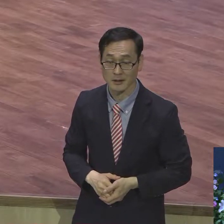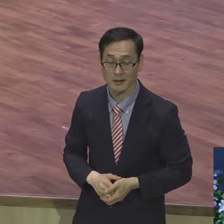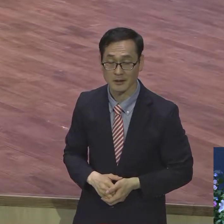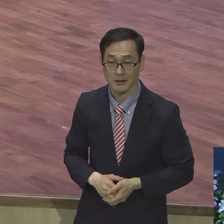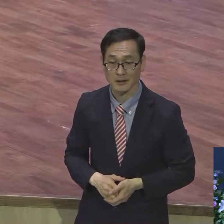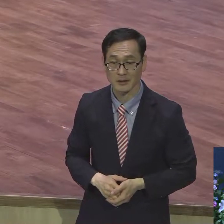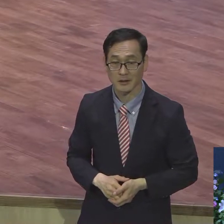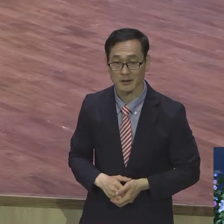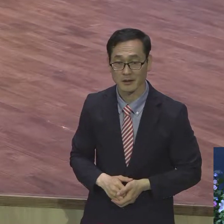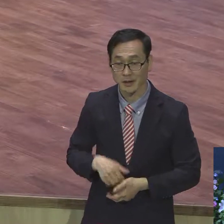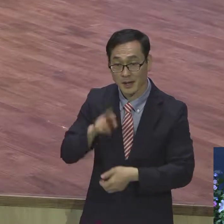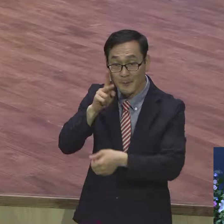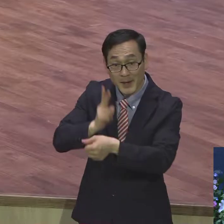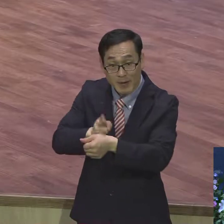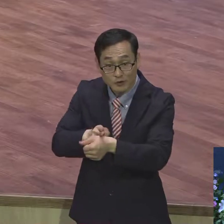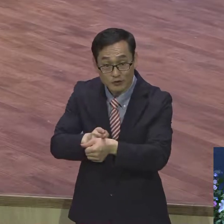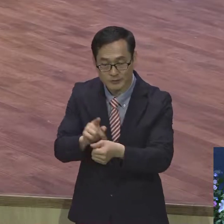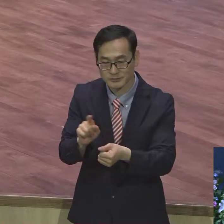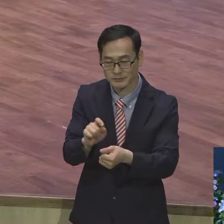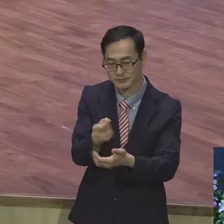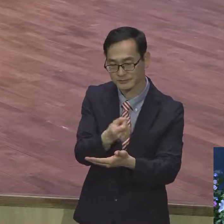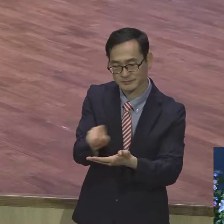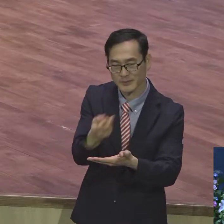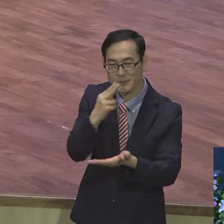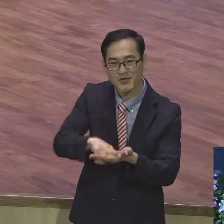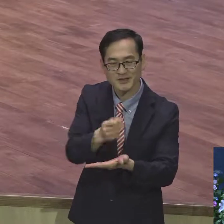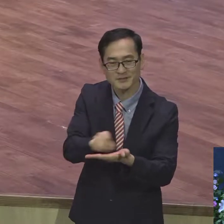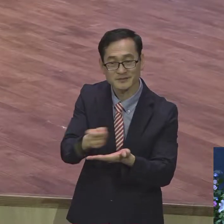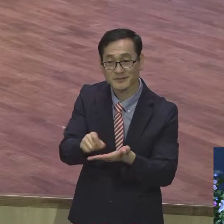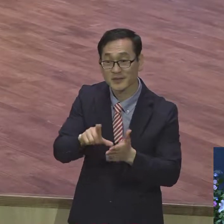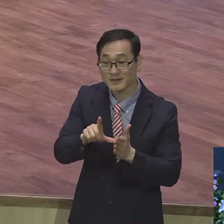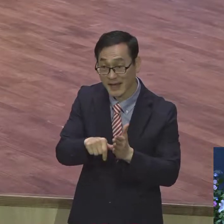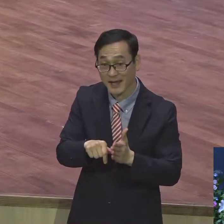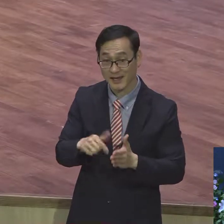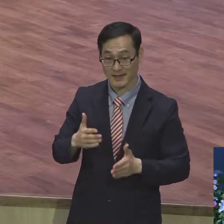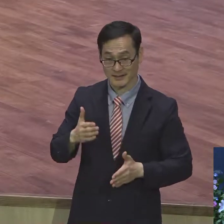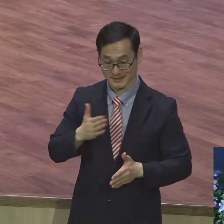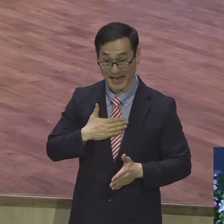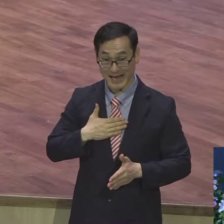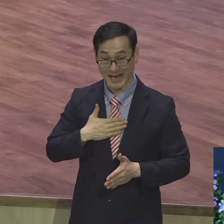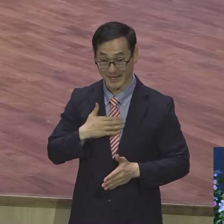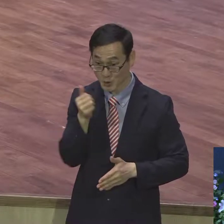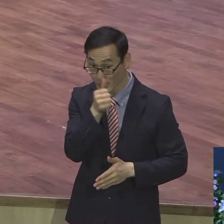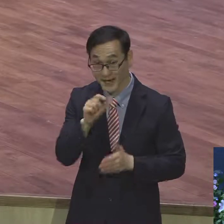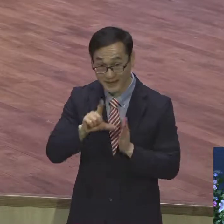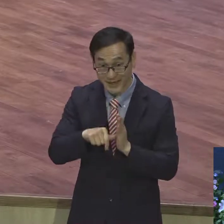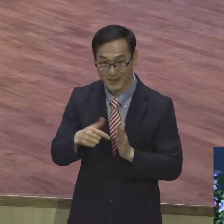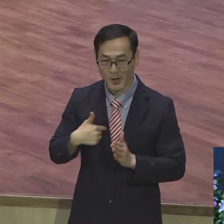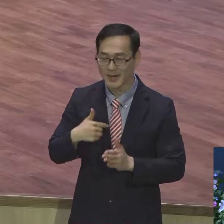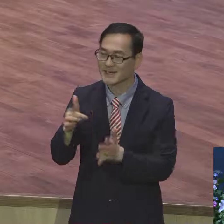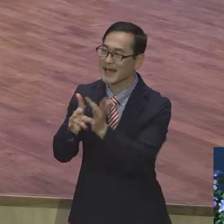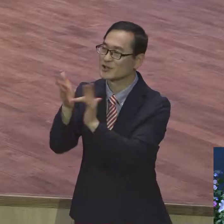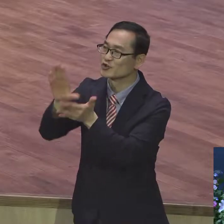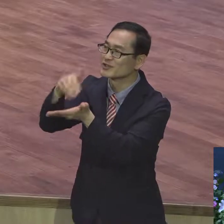이 무난 인사를 할 때마다 자신이 예수 그리스도의 종 바울은 그렇게 말해요. 예수